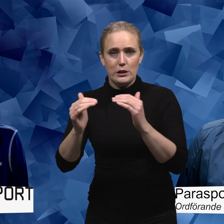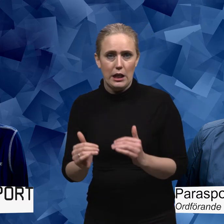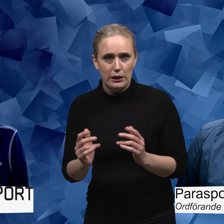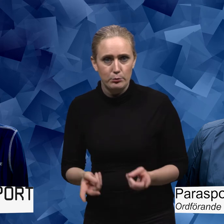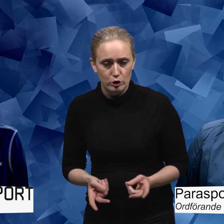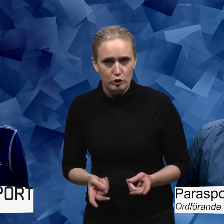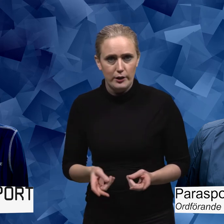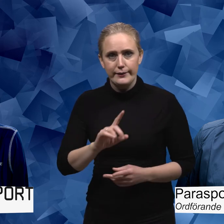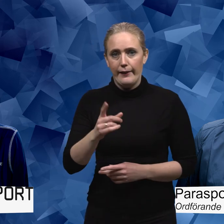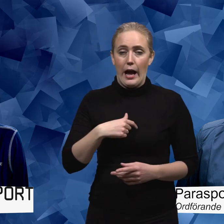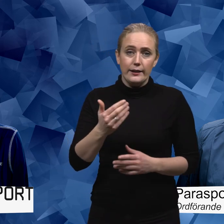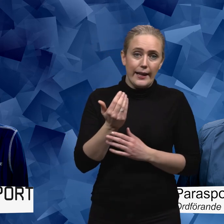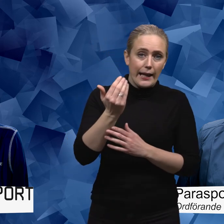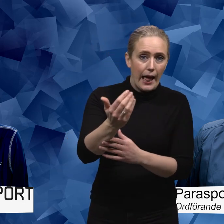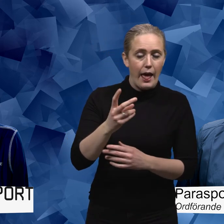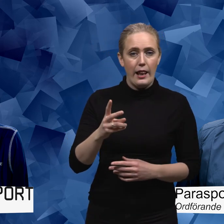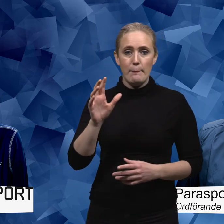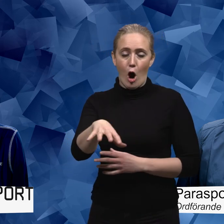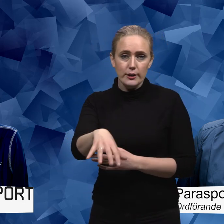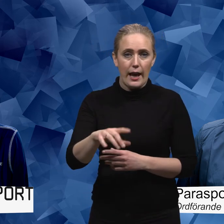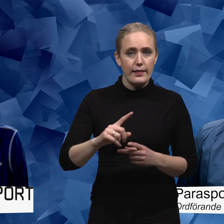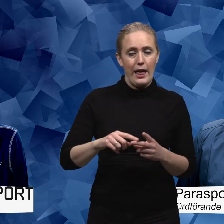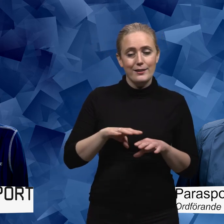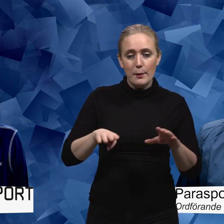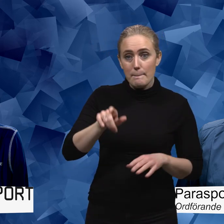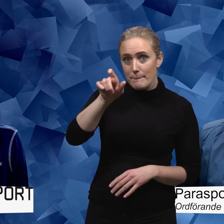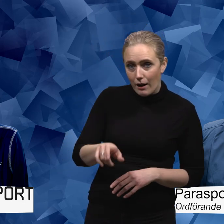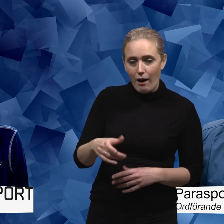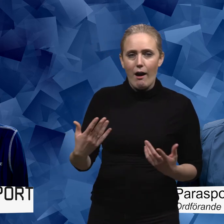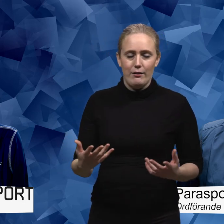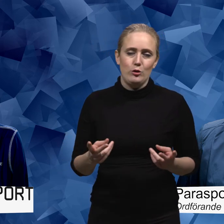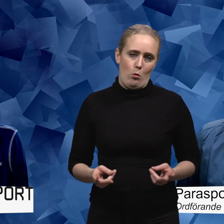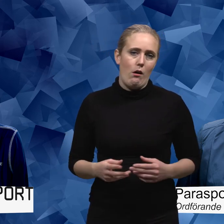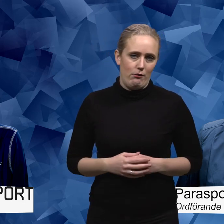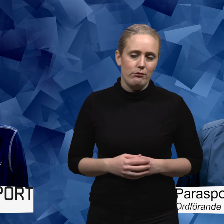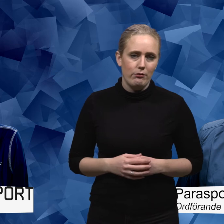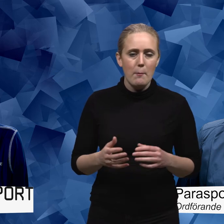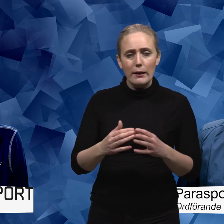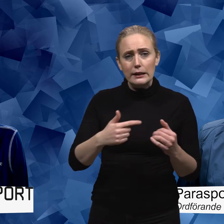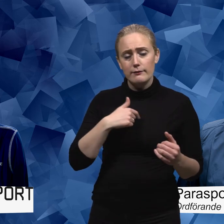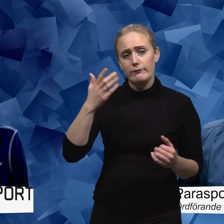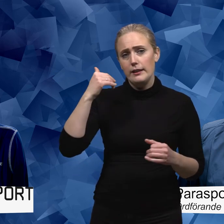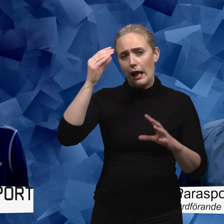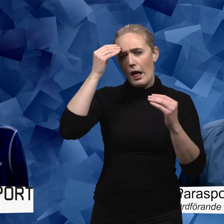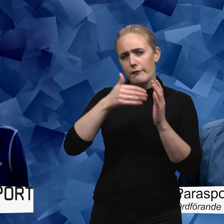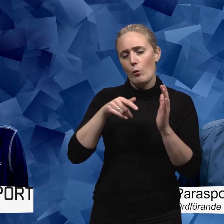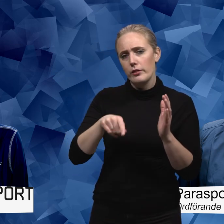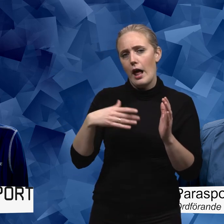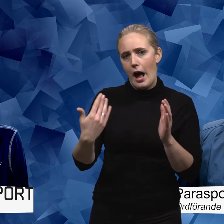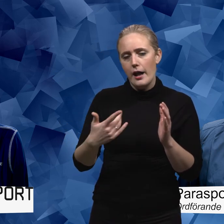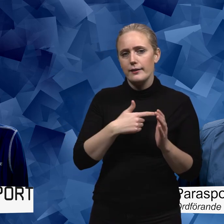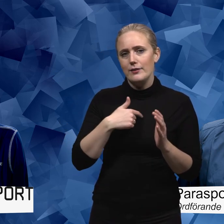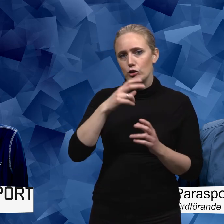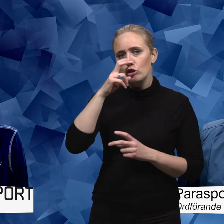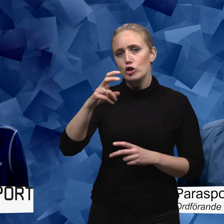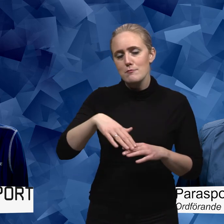har en funktionsnedsättning egentligen. Sen är man ju seglare eller basketballspelare. Eller simmare eller vad man nu är för någonting. Jag tror att det vi kan lära